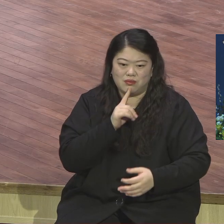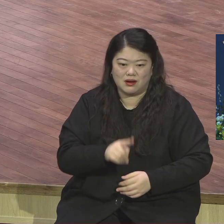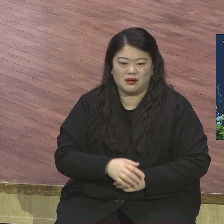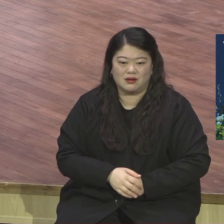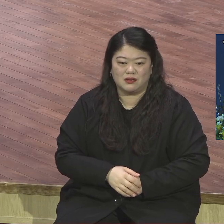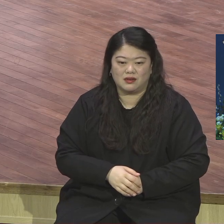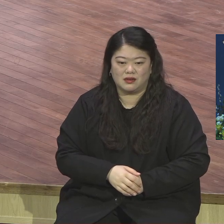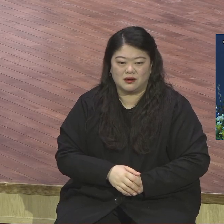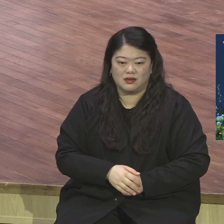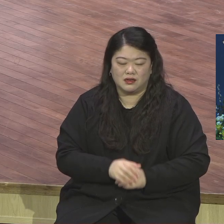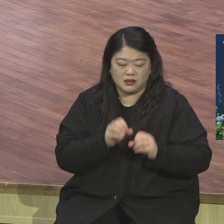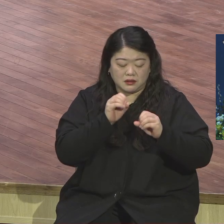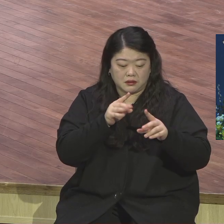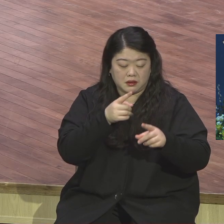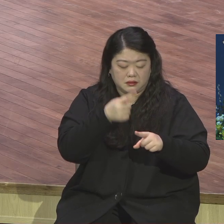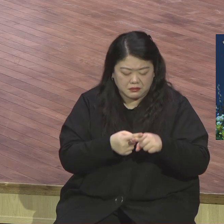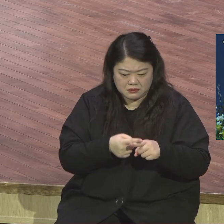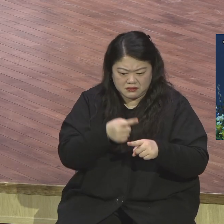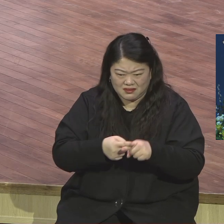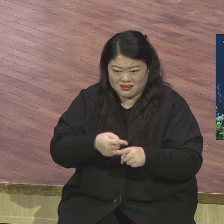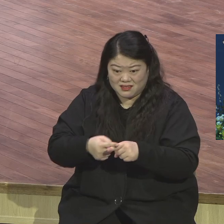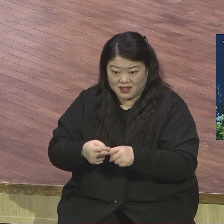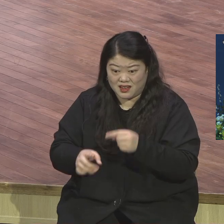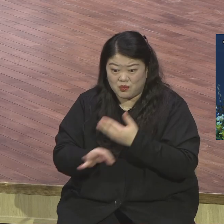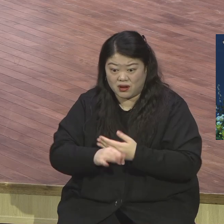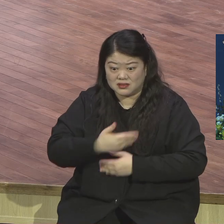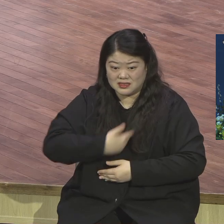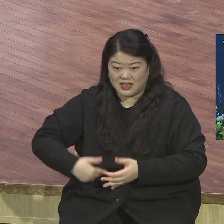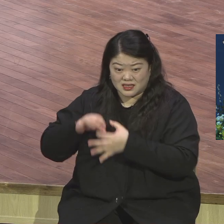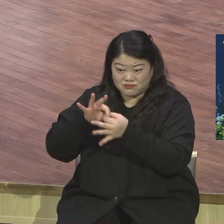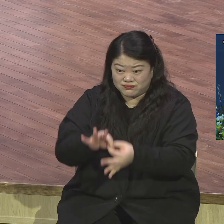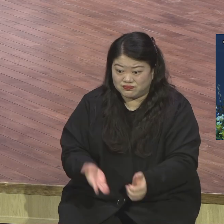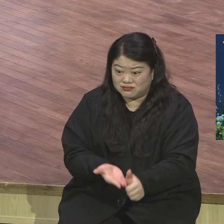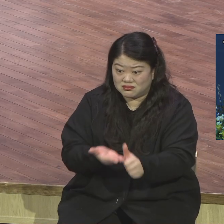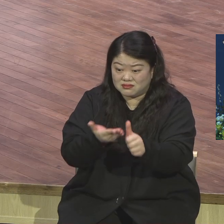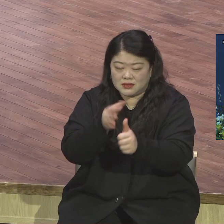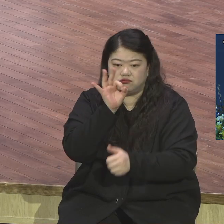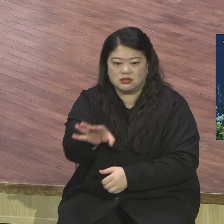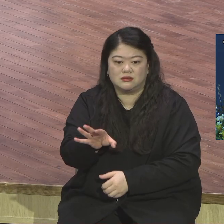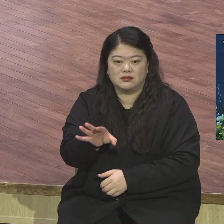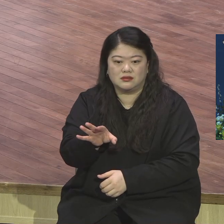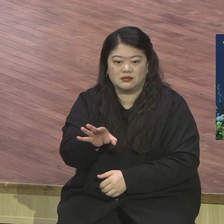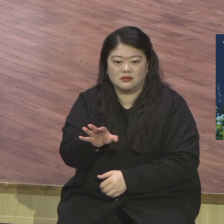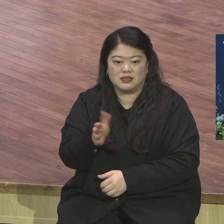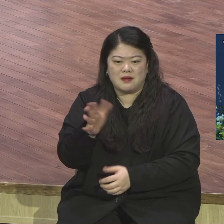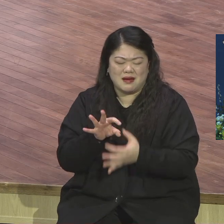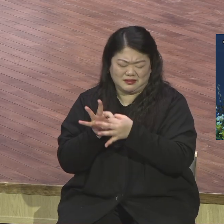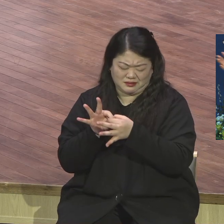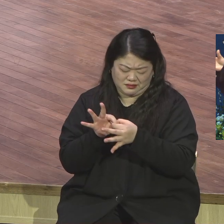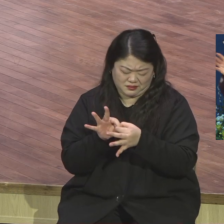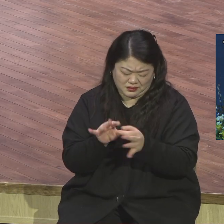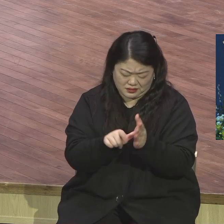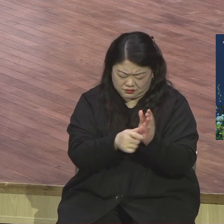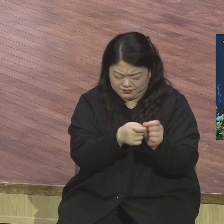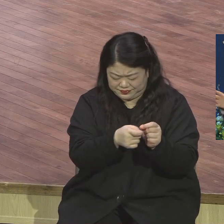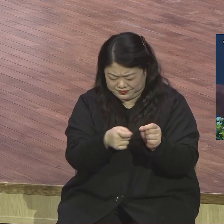우리만이 알 수 있어요. 어느 성교사도 못합니다. 그냥 성경 가르치고 한국에서 목회하듯이 하다가 떠나면 다 무너져버려.